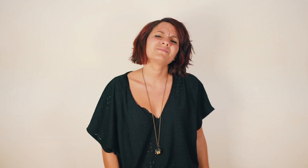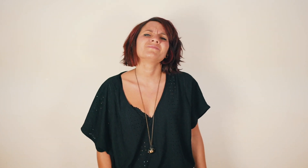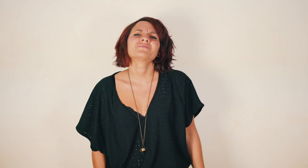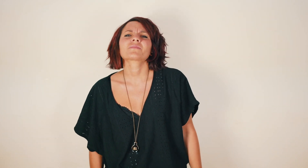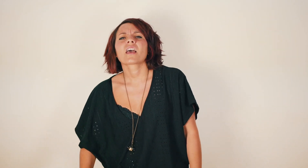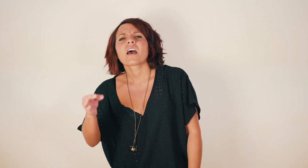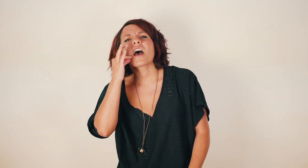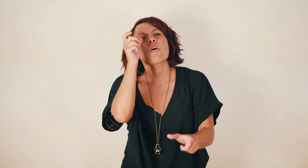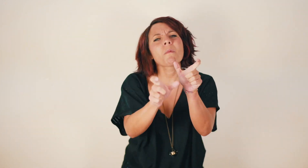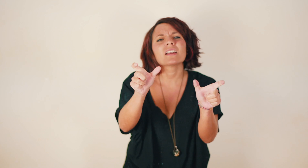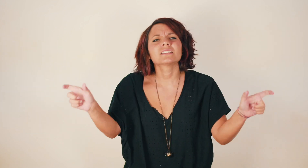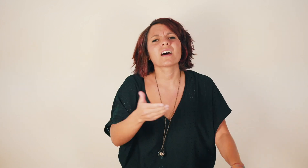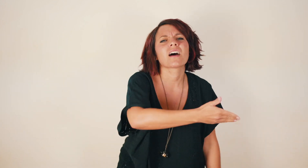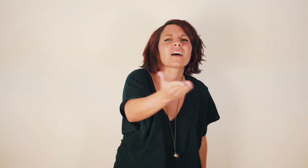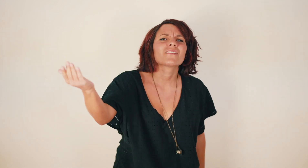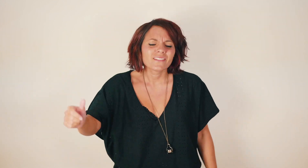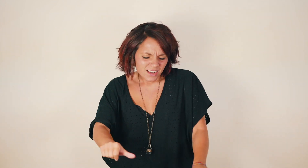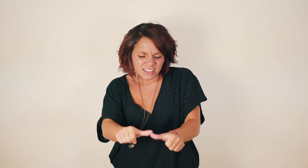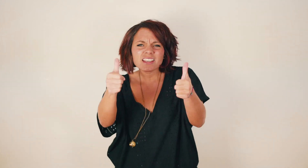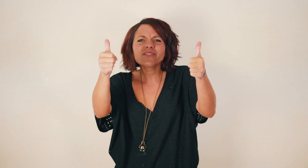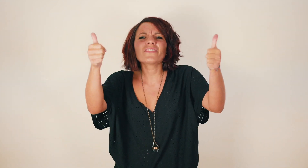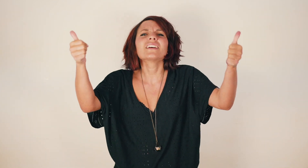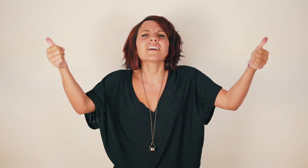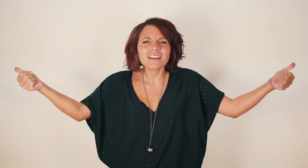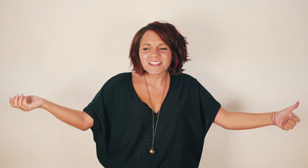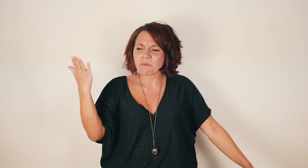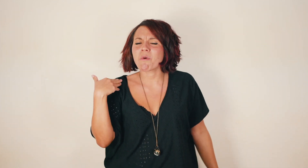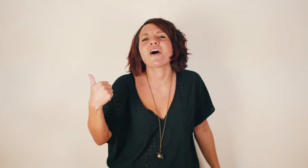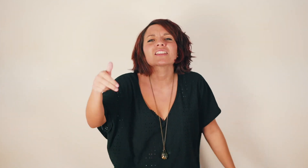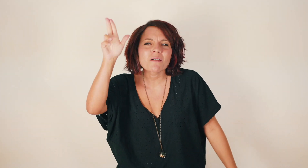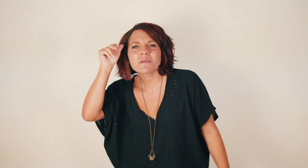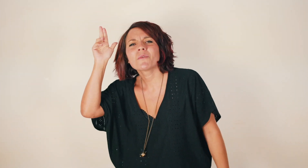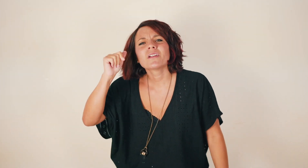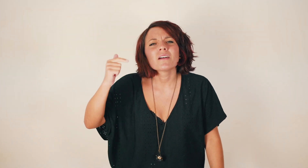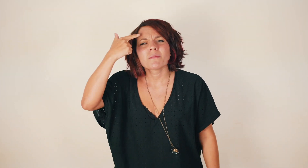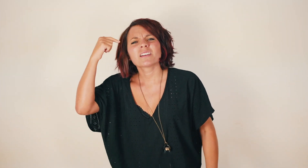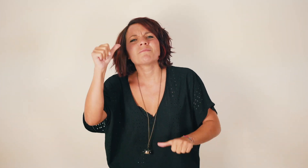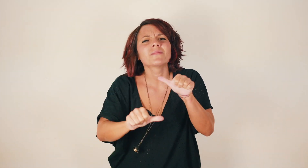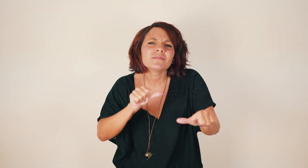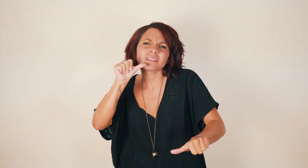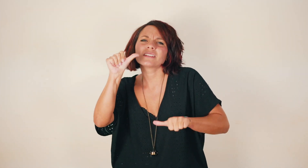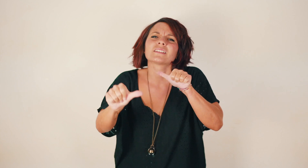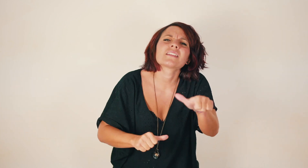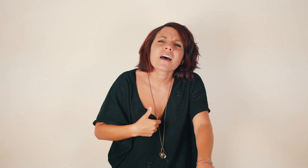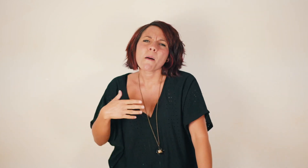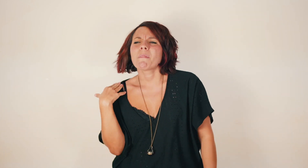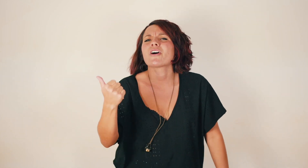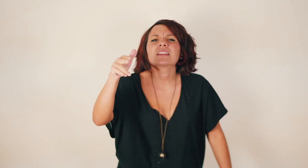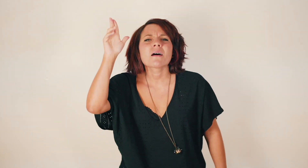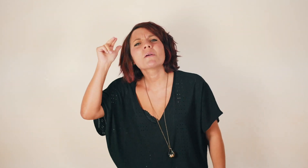È l'umanità che fa la differenza Portami in Bolivia per cambiare testa Portami